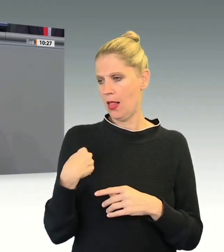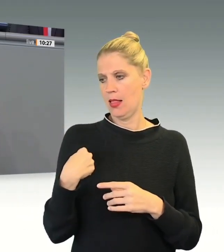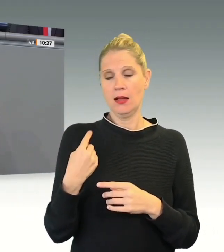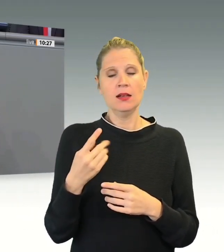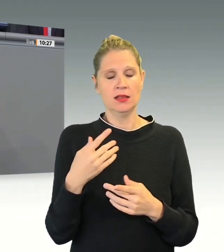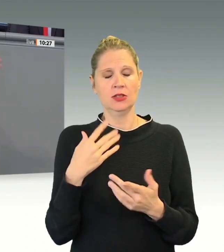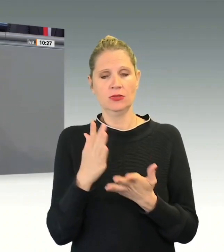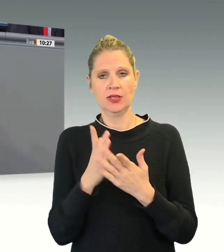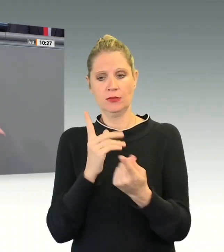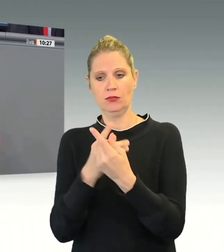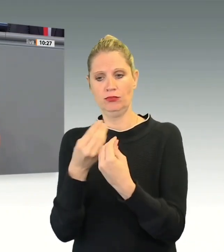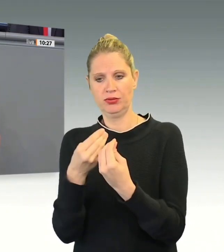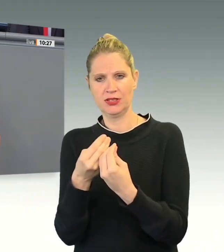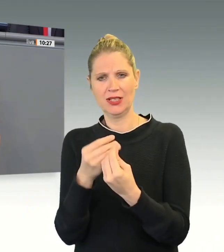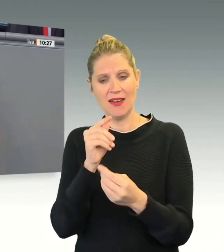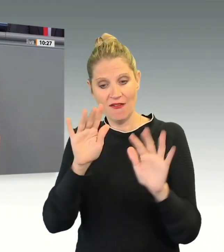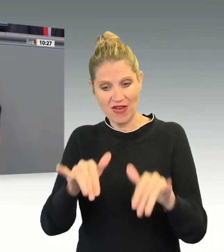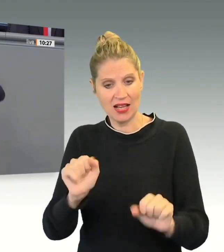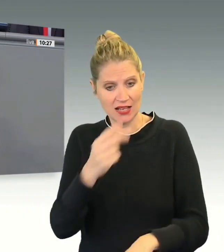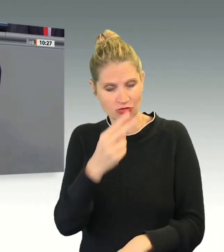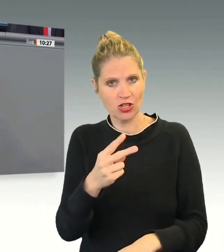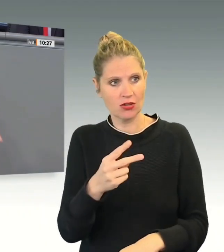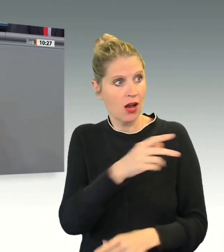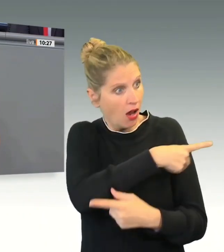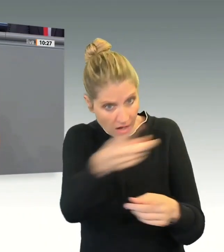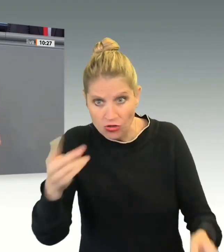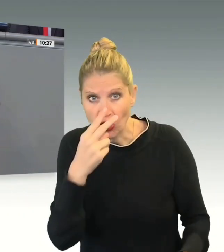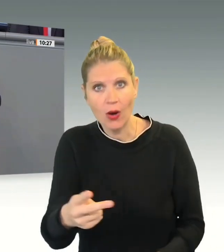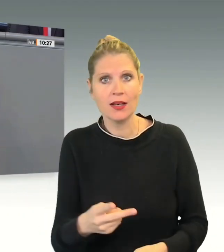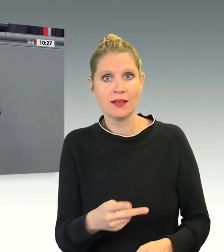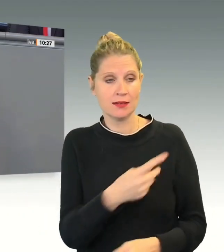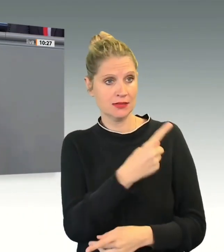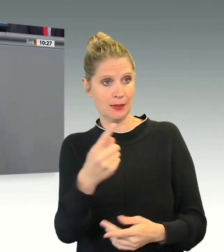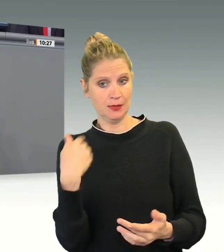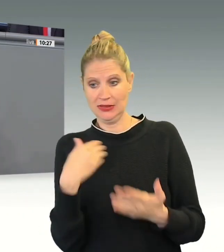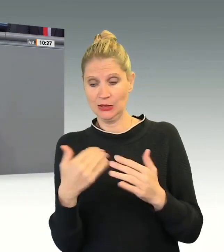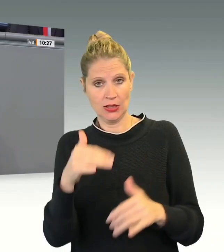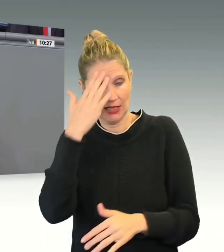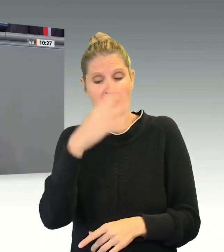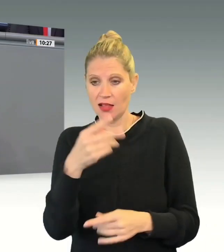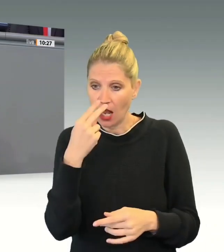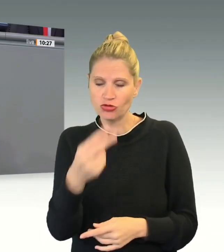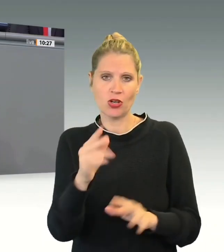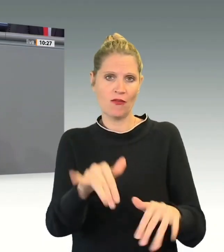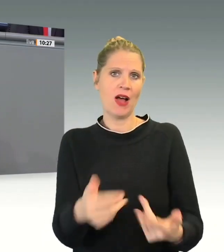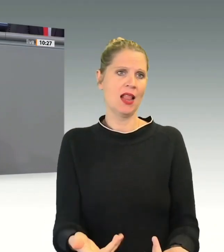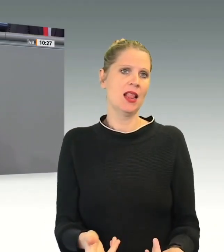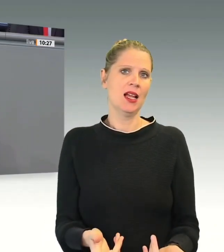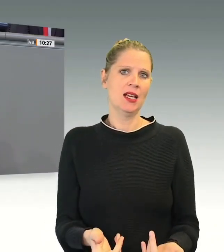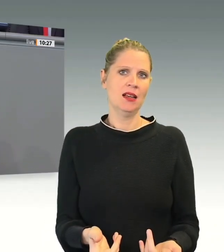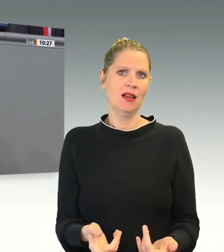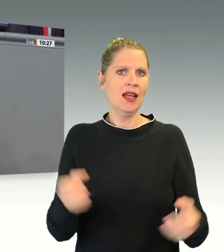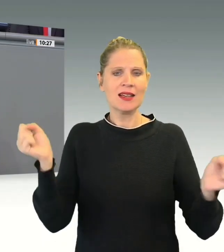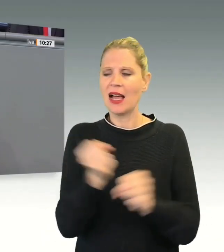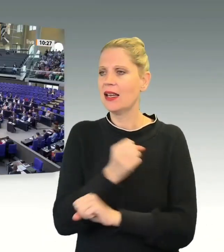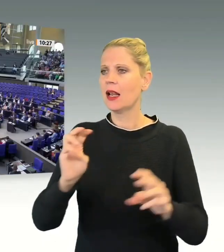Fall, schauen Sie sich den alle an, wer ihn noch nicht kennt, auch auf den Tribünen, ist ein Beispiel dafür, dass man eben nicht so global